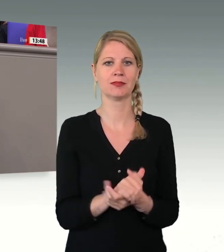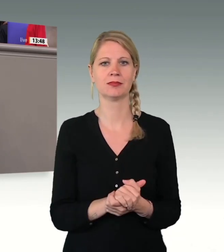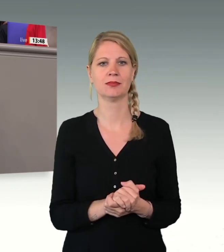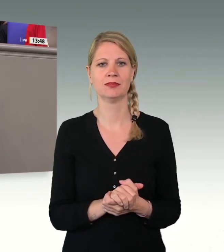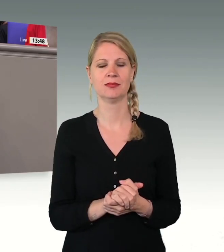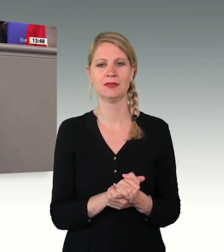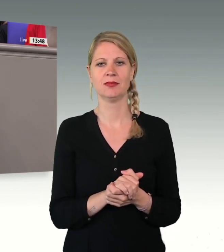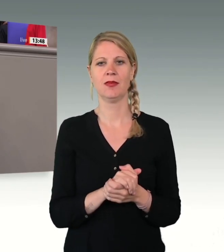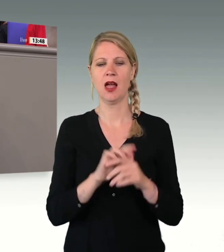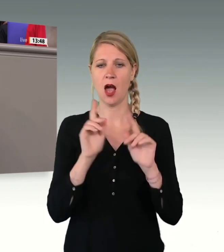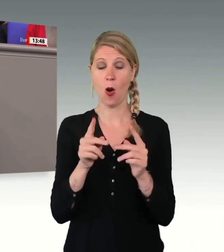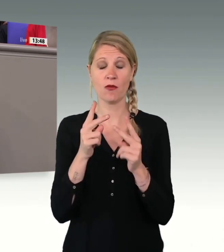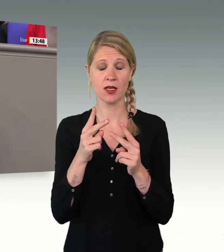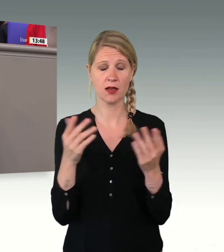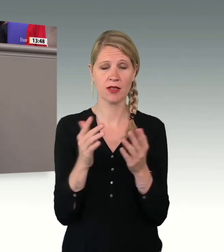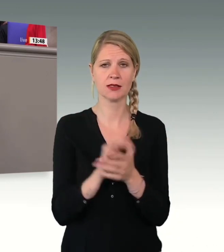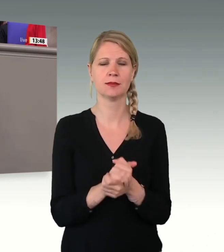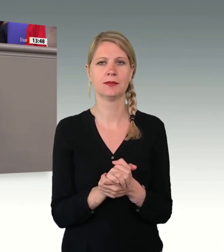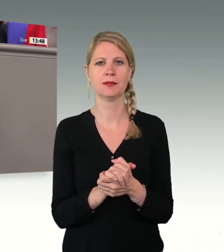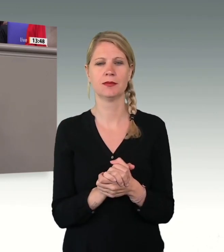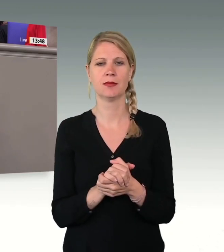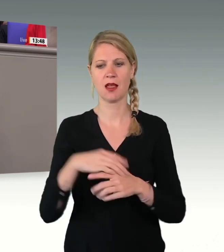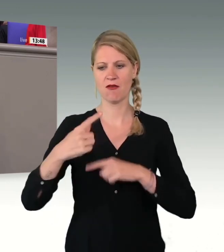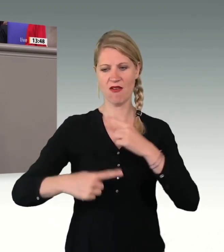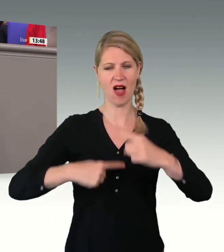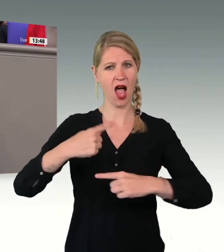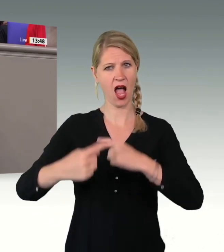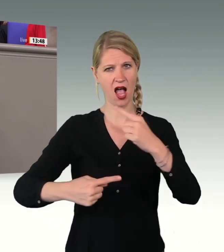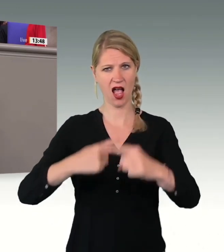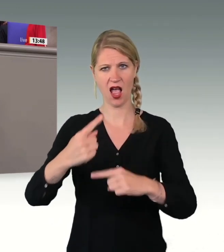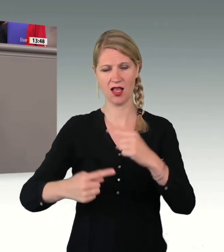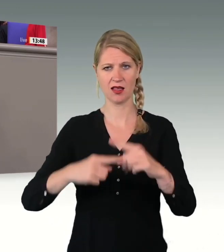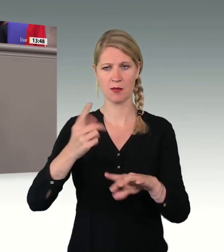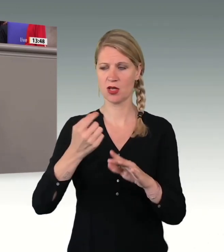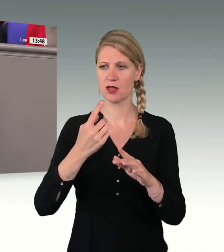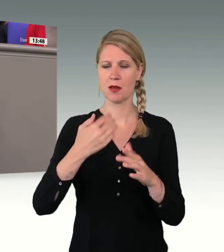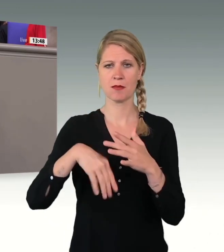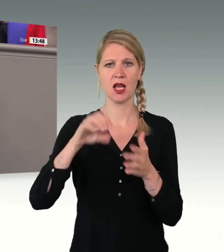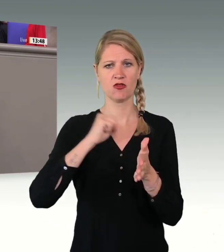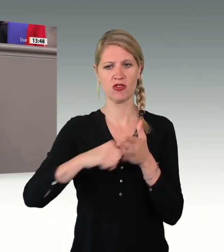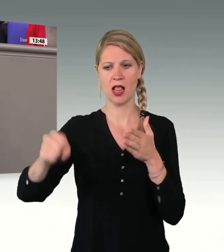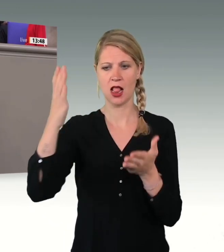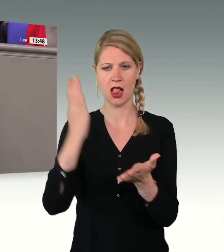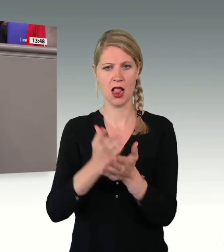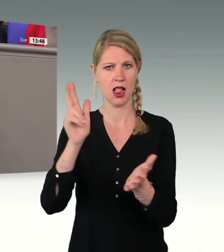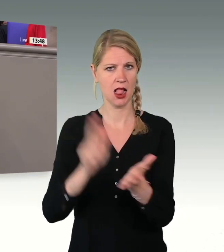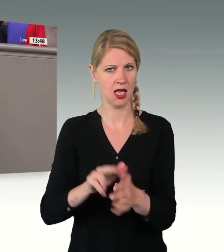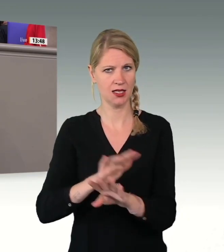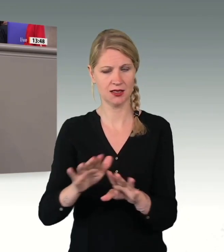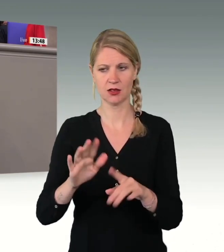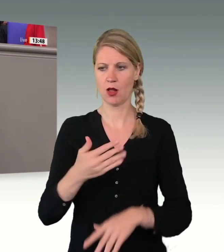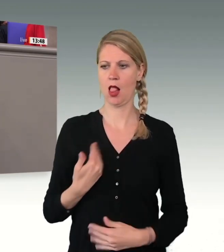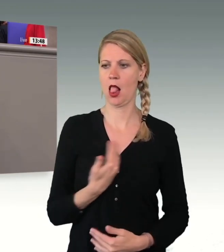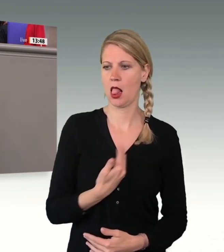Anliegen von uns. Wir müssen darauf hinwirken, dass die Verfahren schleunig zu Ende kommen. Und deswegen müssen Unsicherheiten